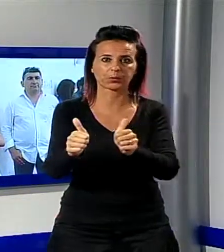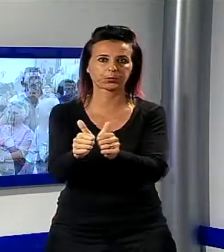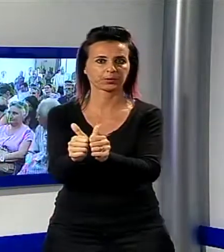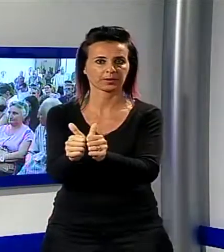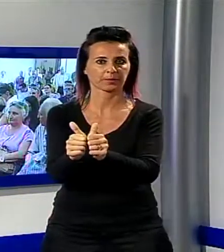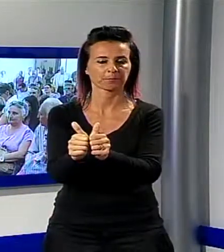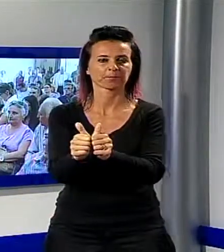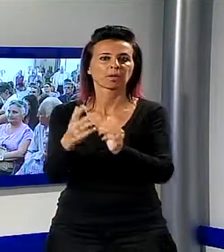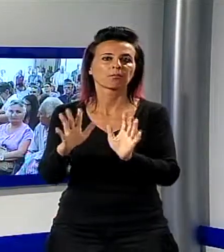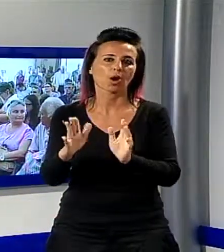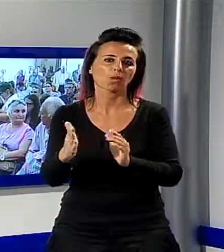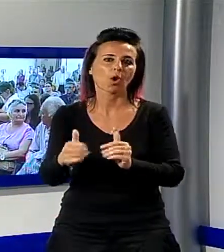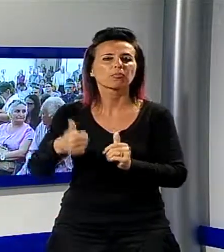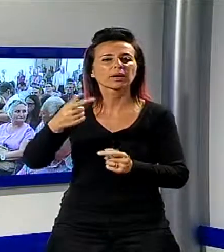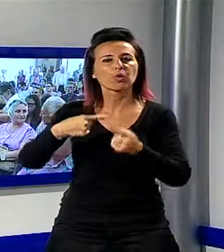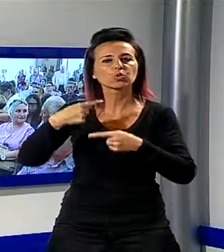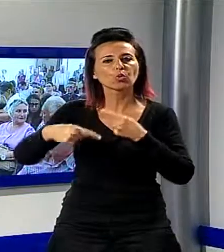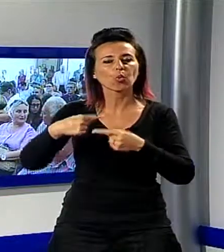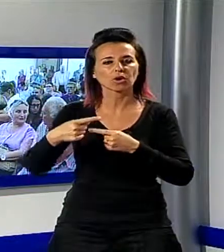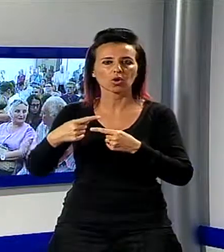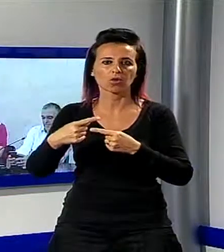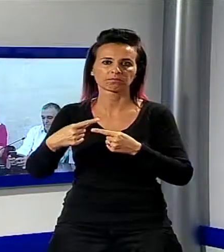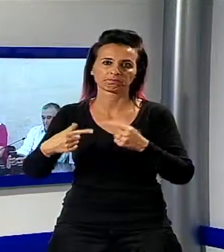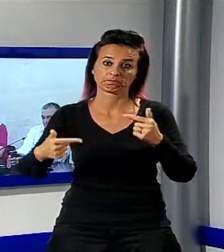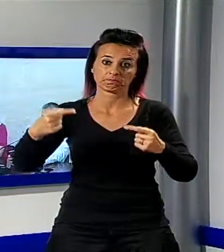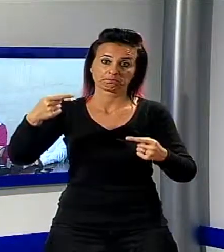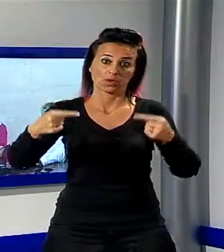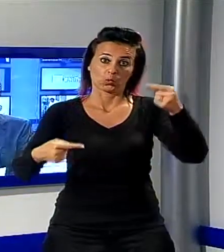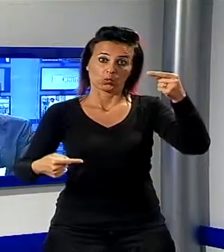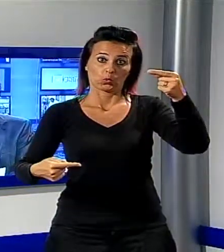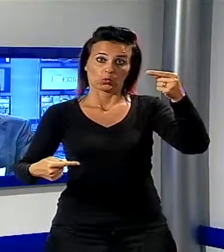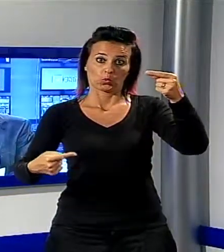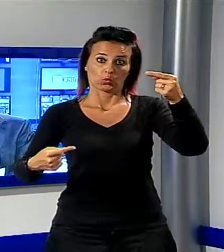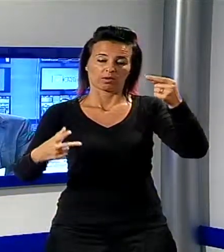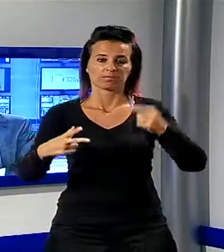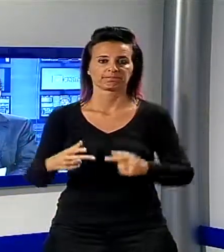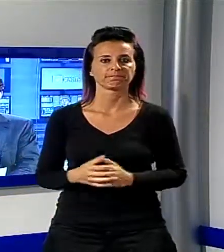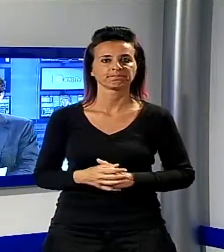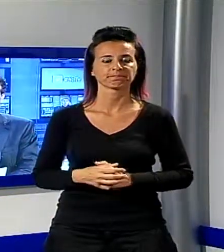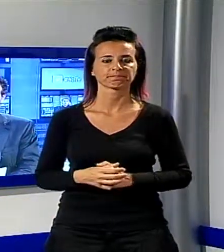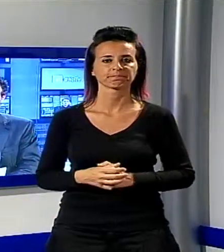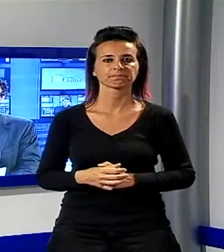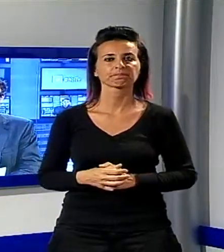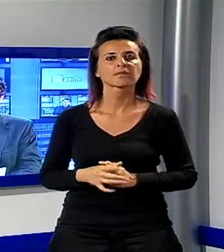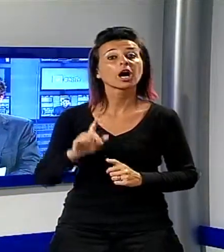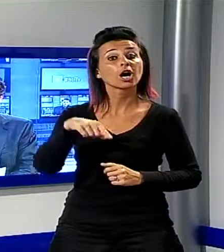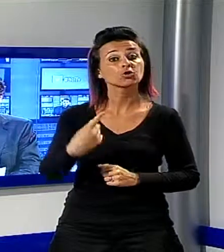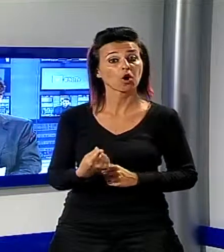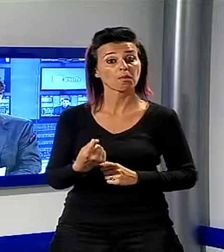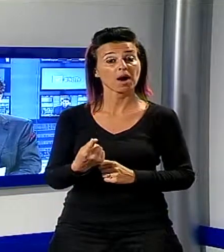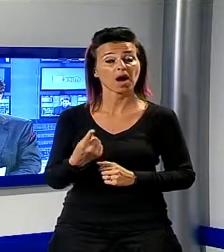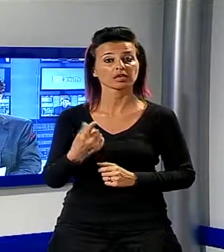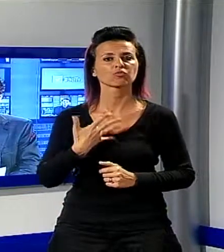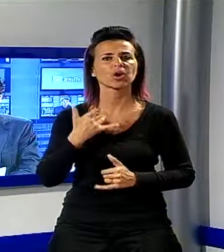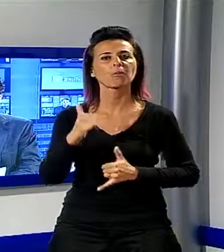elettorale che ha visto in vantaggio il suo rivale Massimo Malleni. È in programma domani la